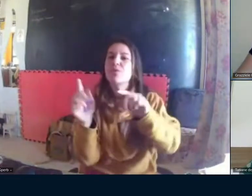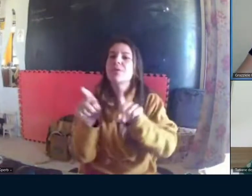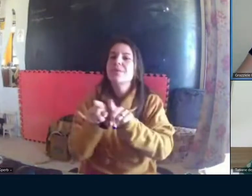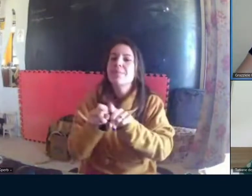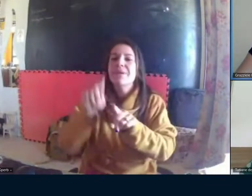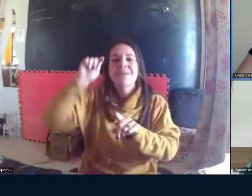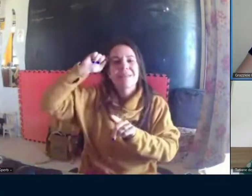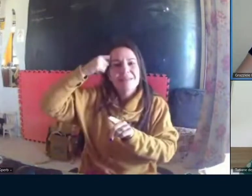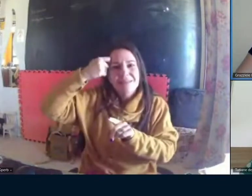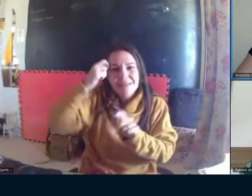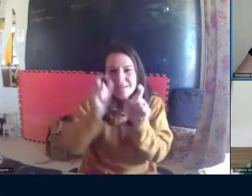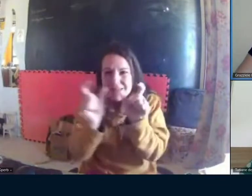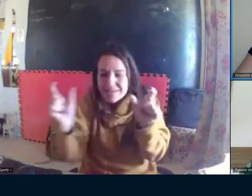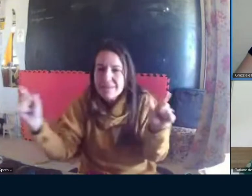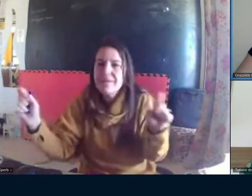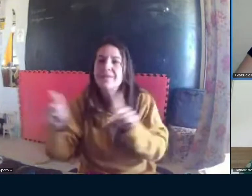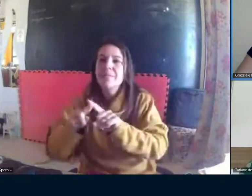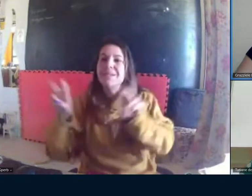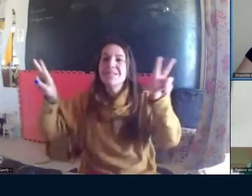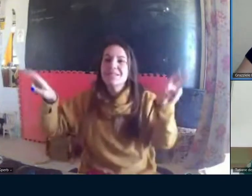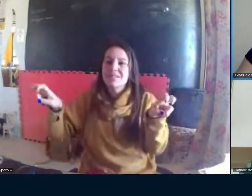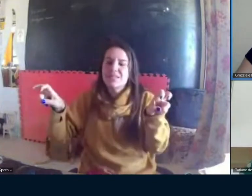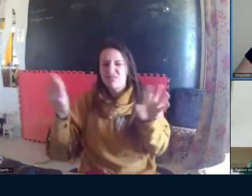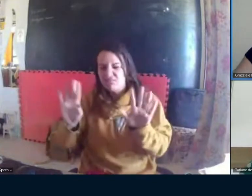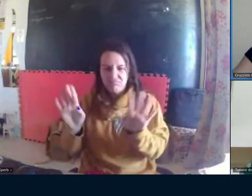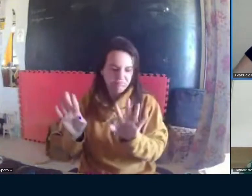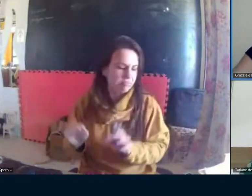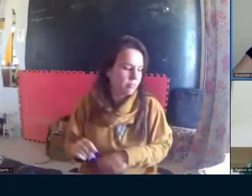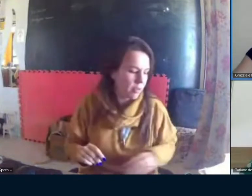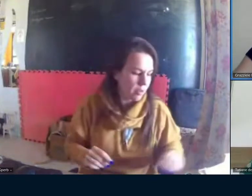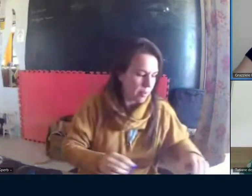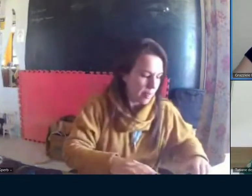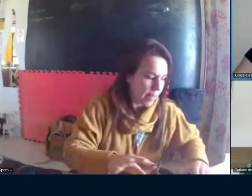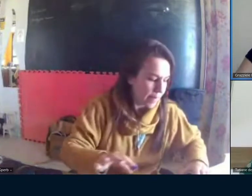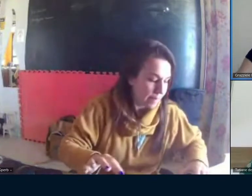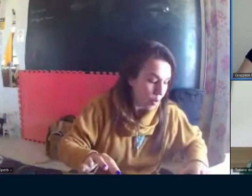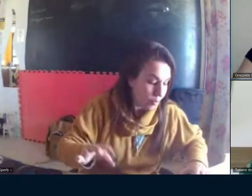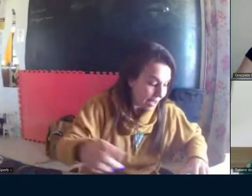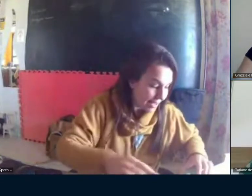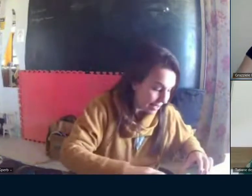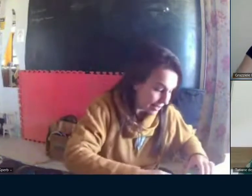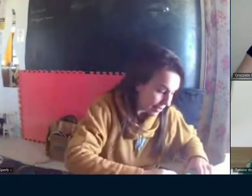é interessante você observar nas regras da BNT quando elas são usadas.